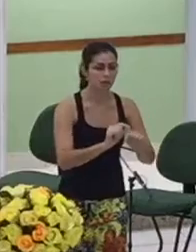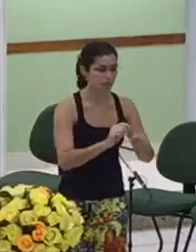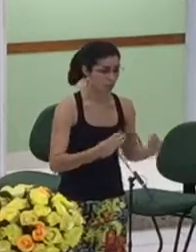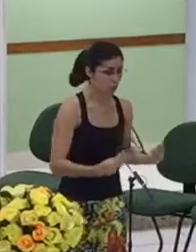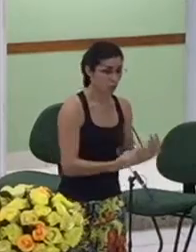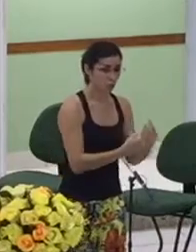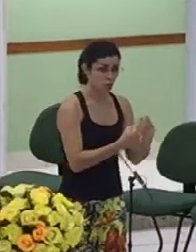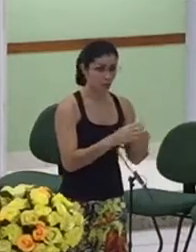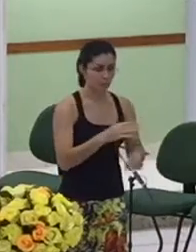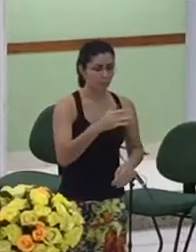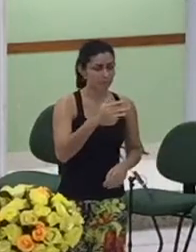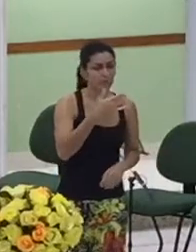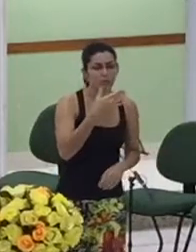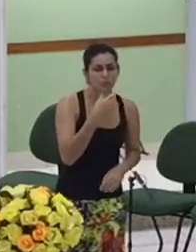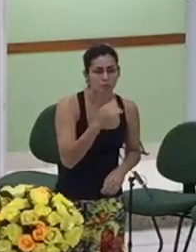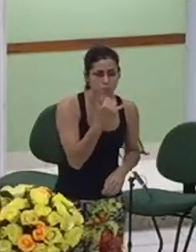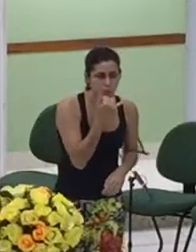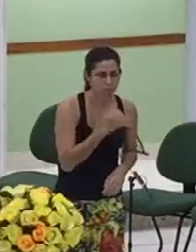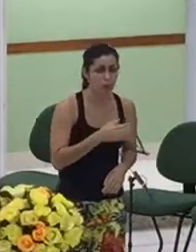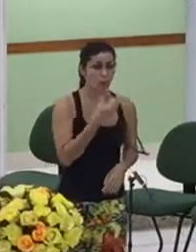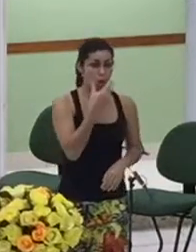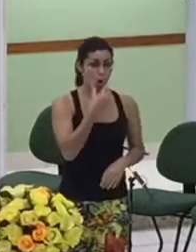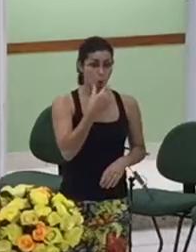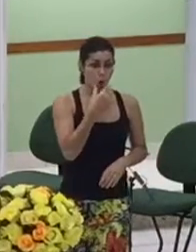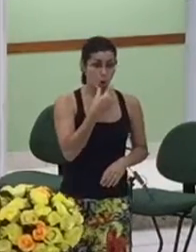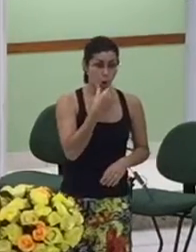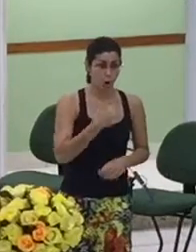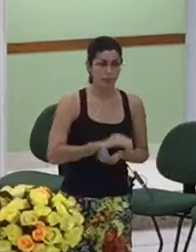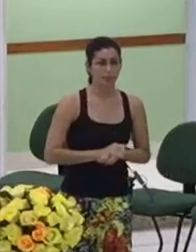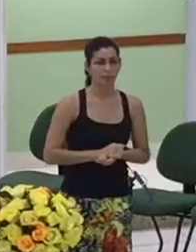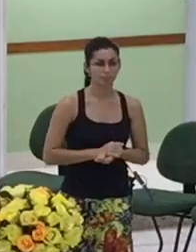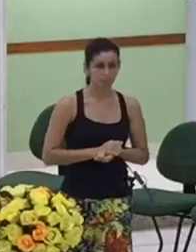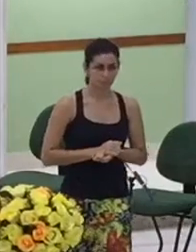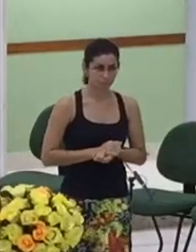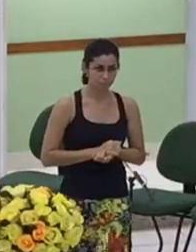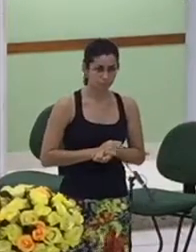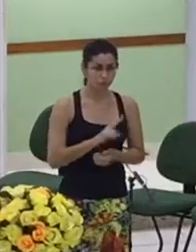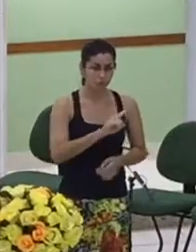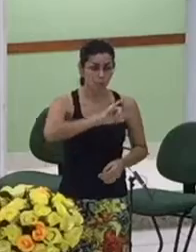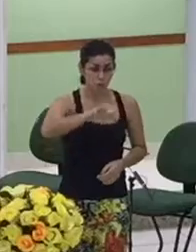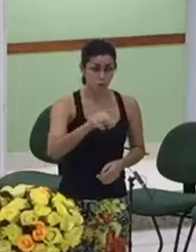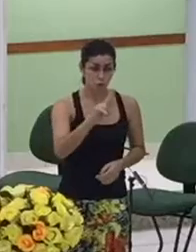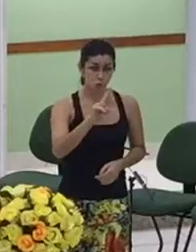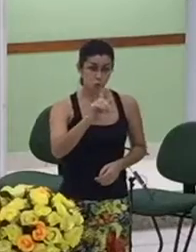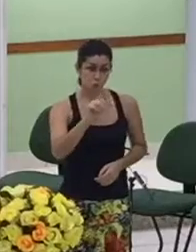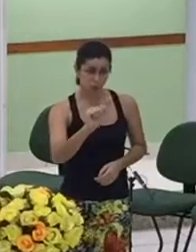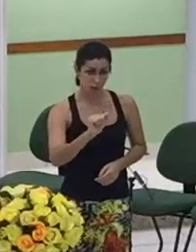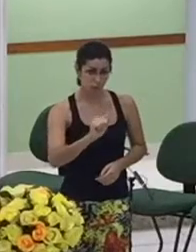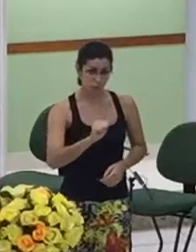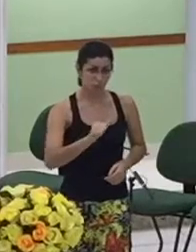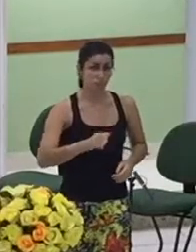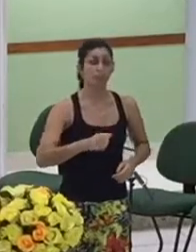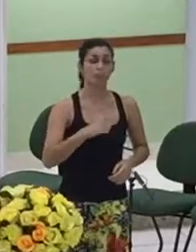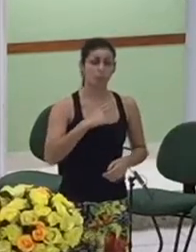a Pérez temos então a primeira mulher chamada Tamar quem era essa